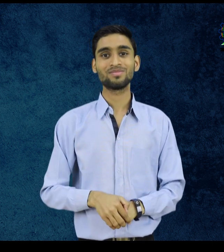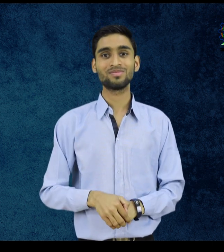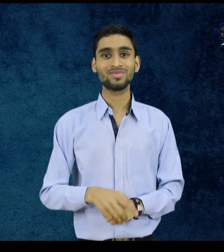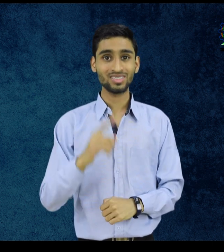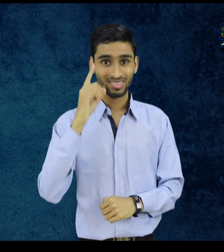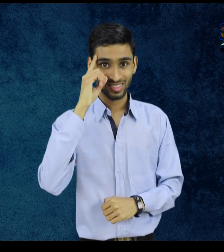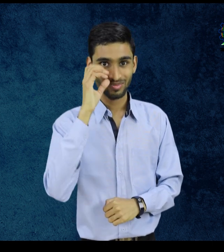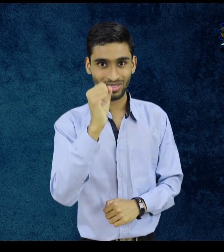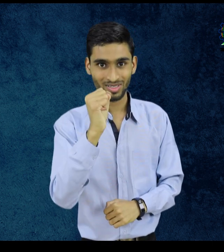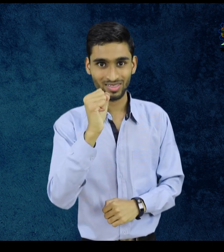याद करना